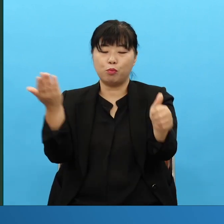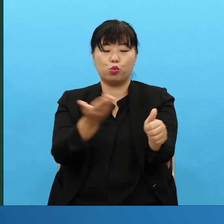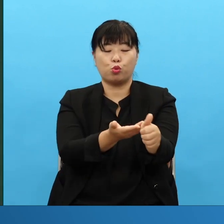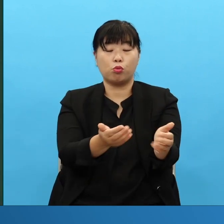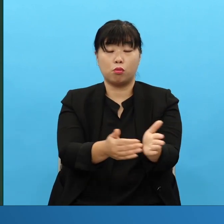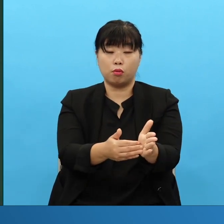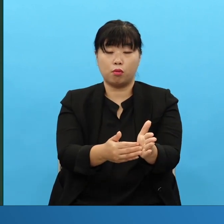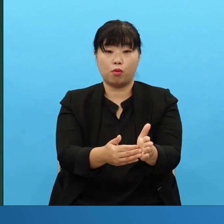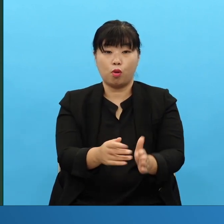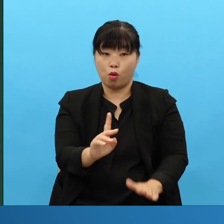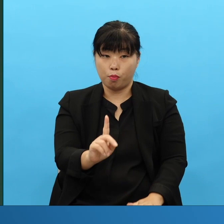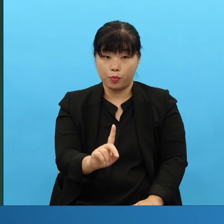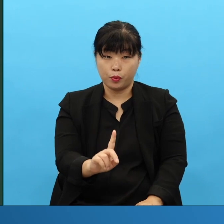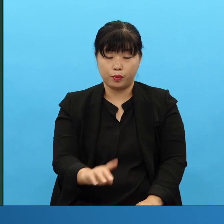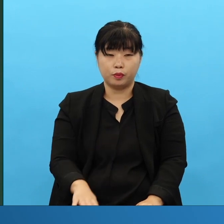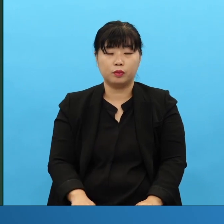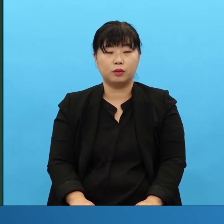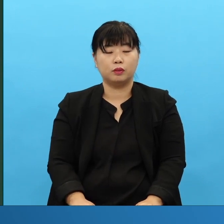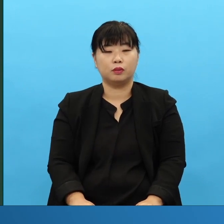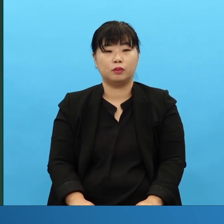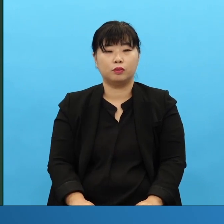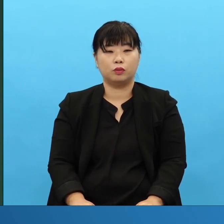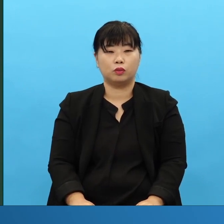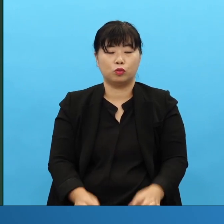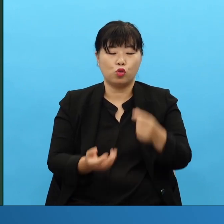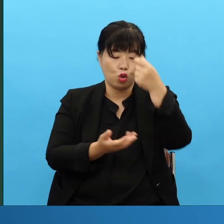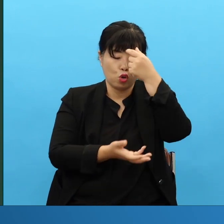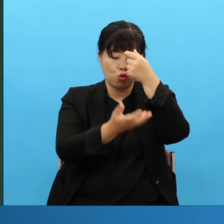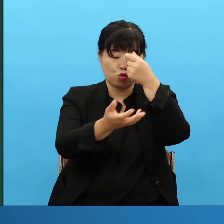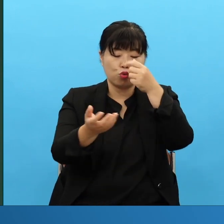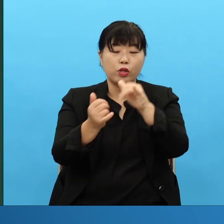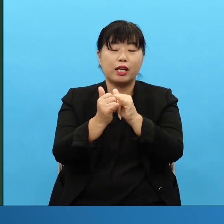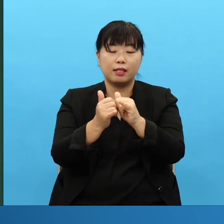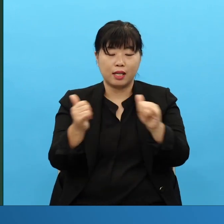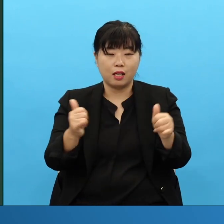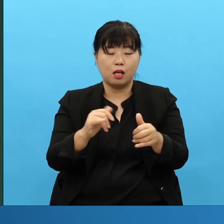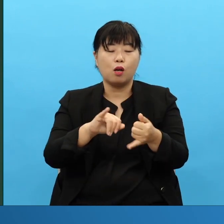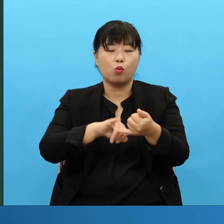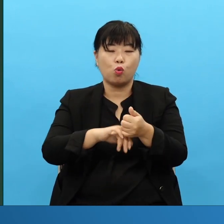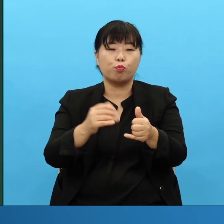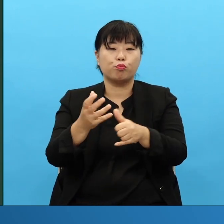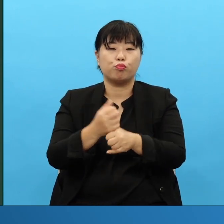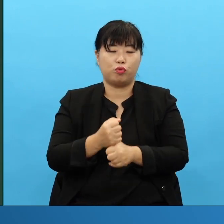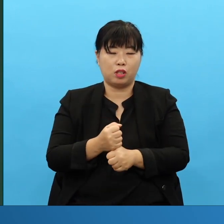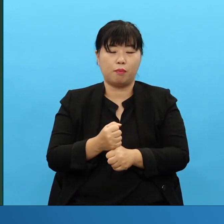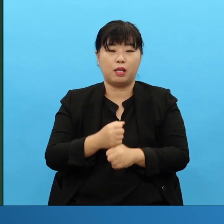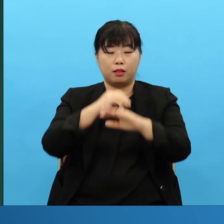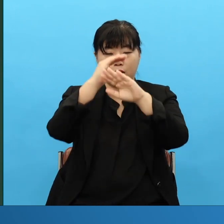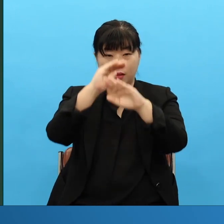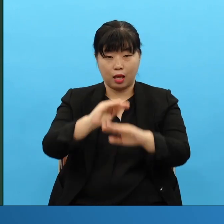그래서 순례자 여러분이 붙잡아야 될 첫 번째 정체성입니다